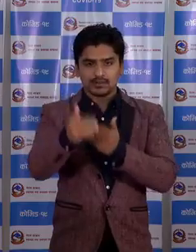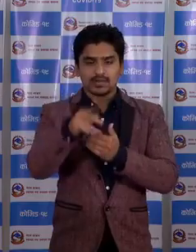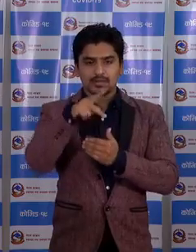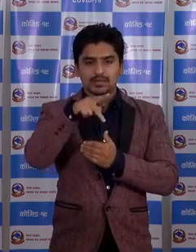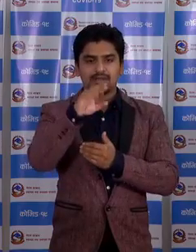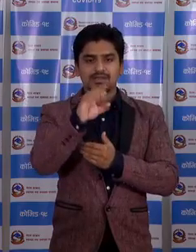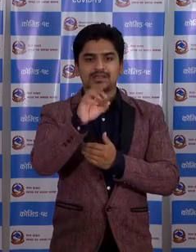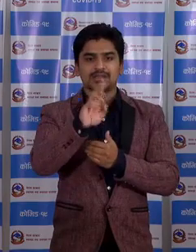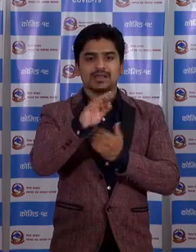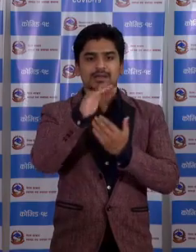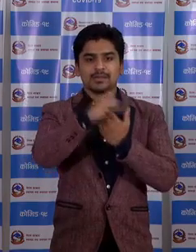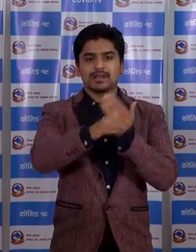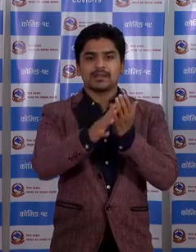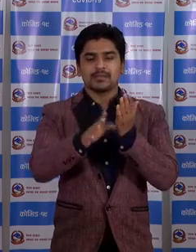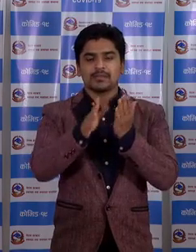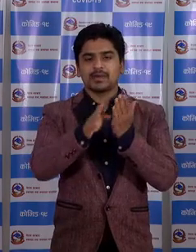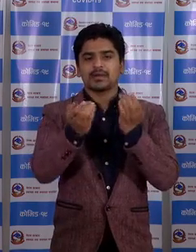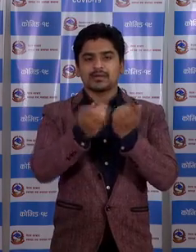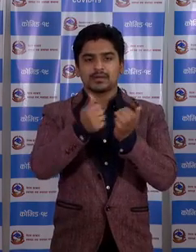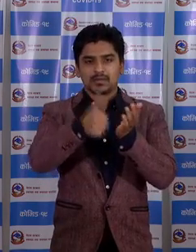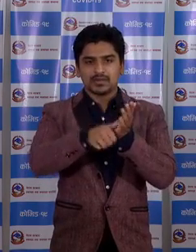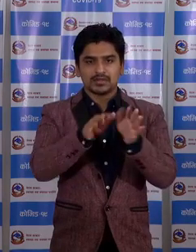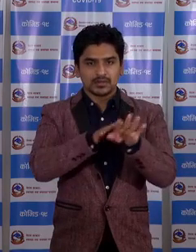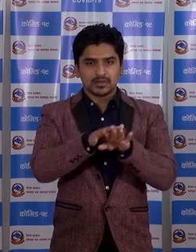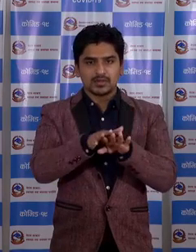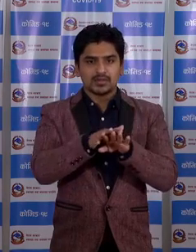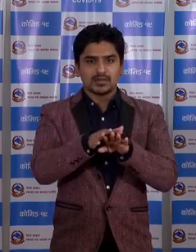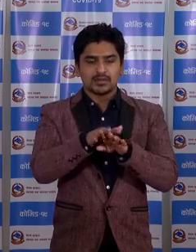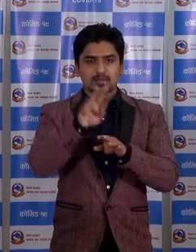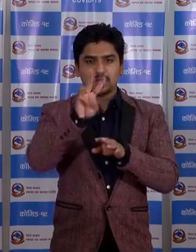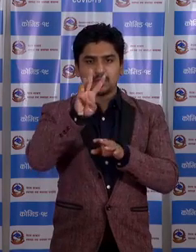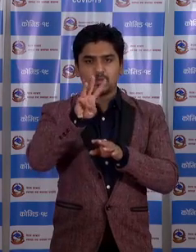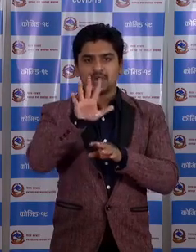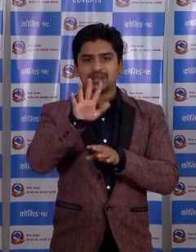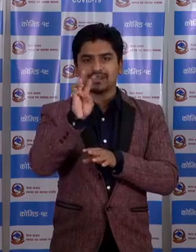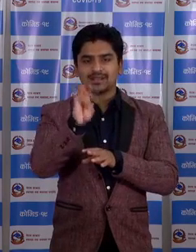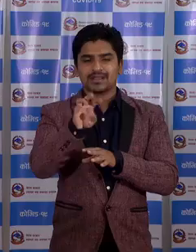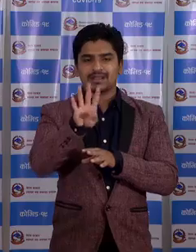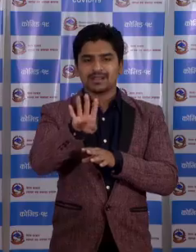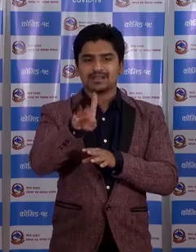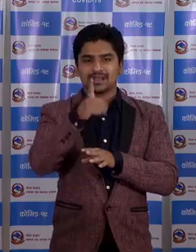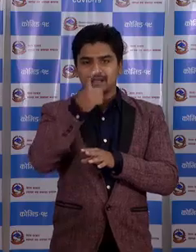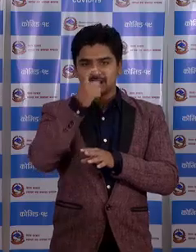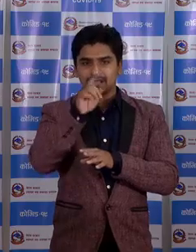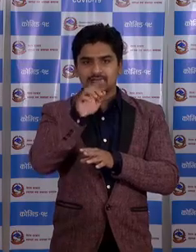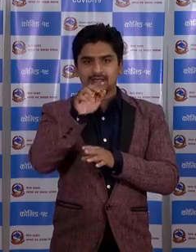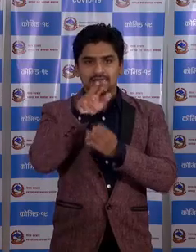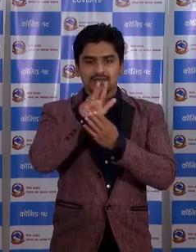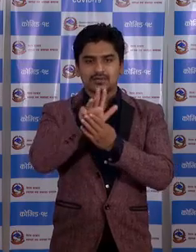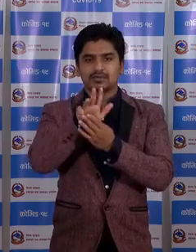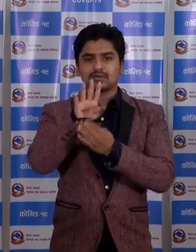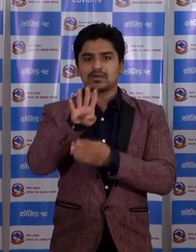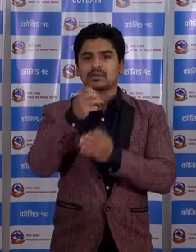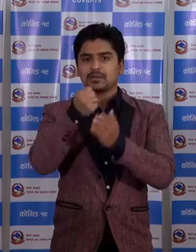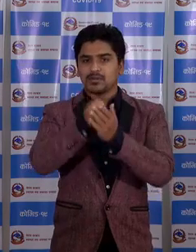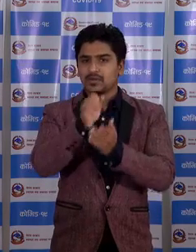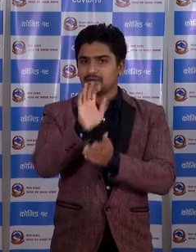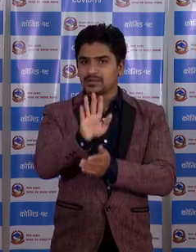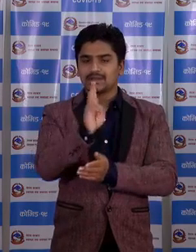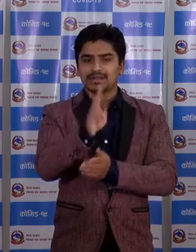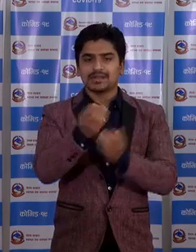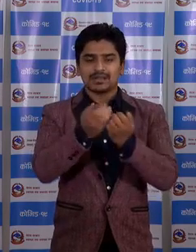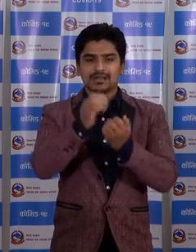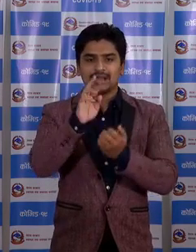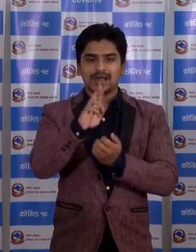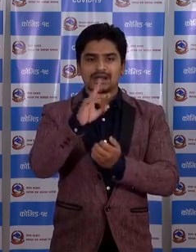PCR विदीवाट गरियेका परिक्षेन अरुको संख्या 35004492 पुगे को छा तेसे